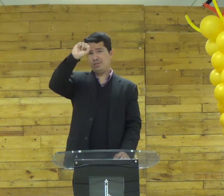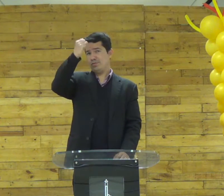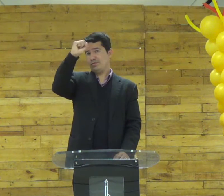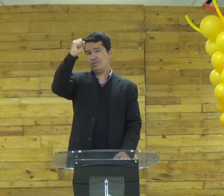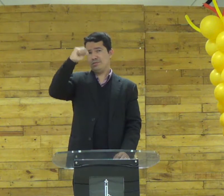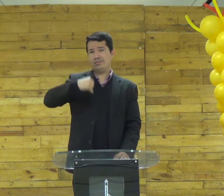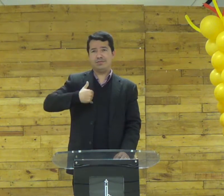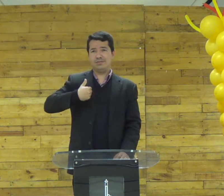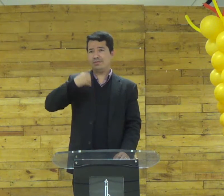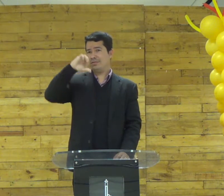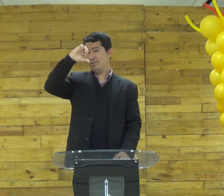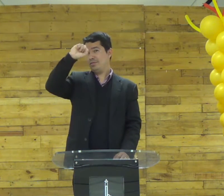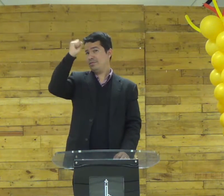com 98 anos